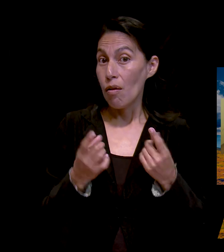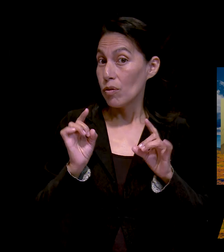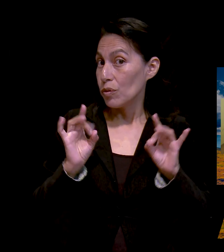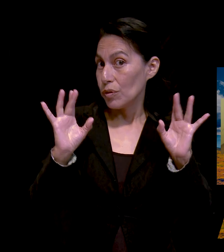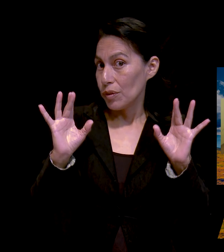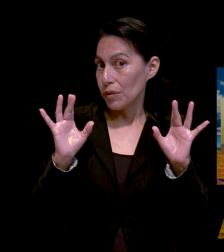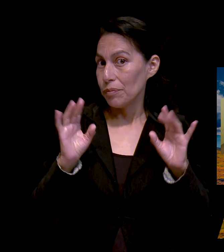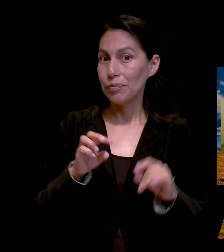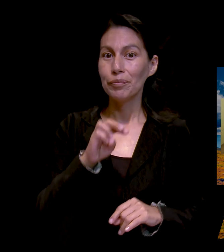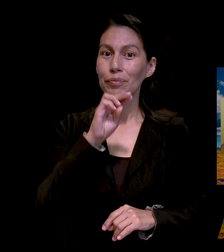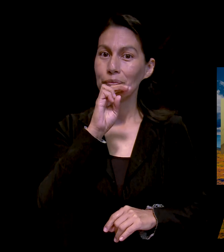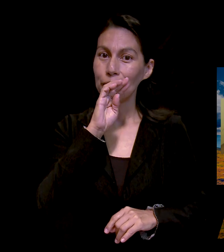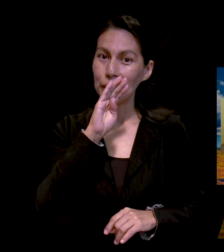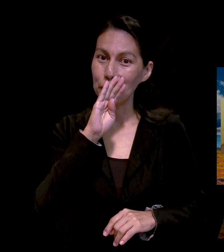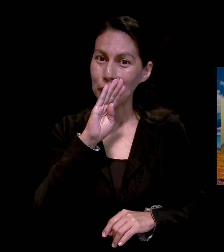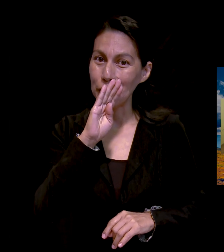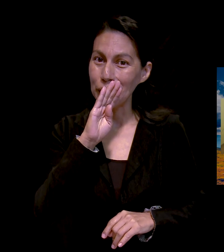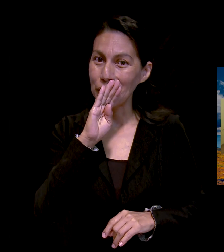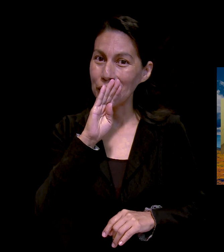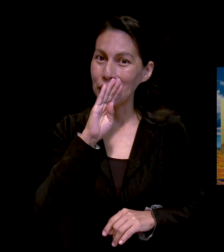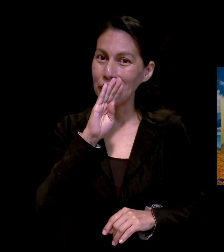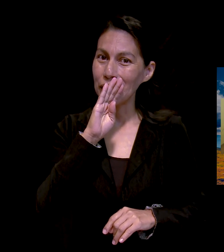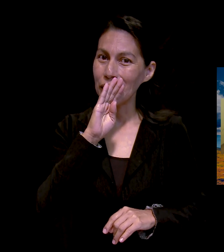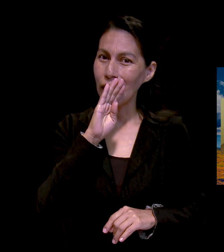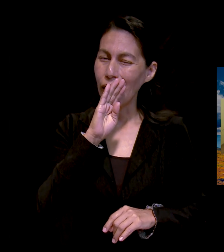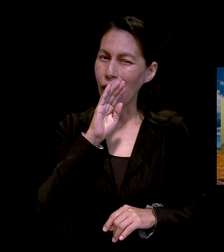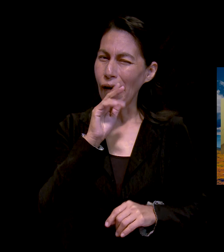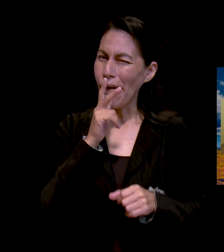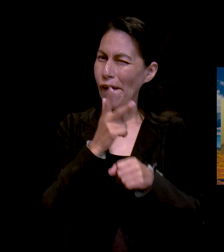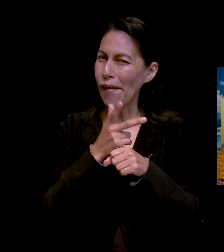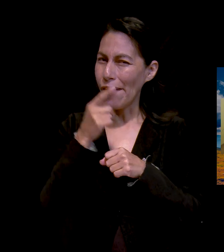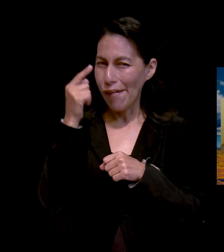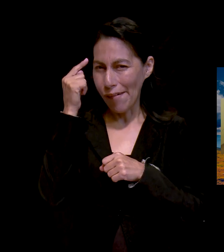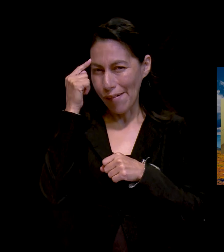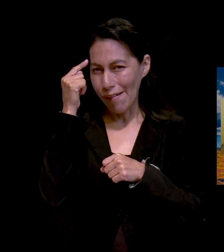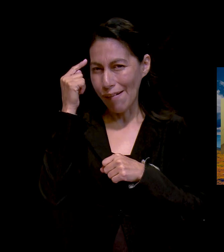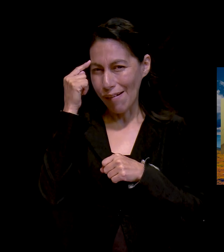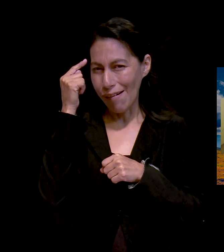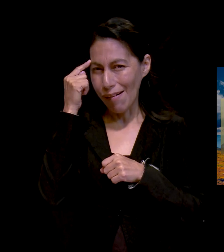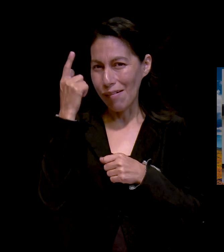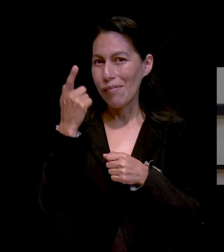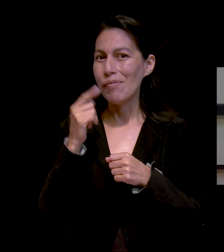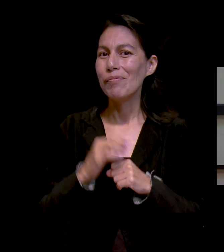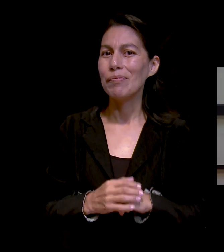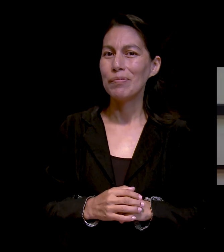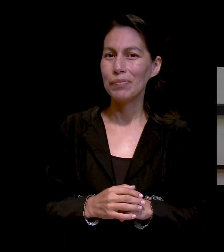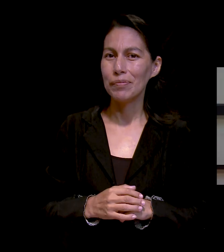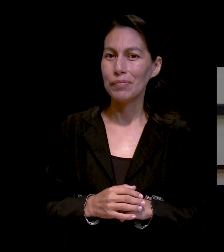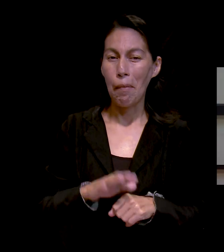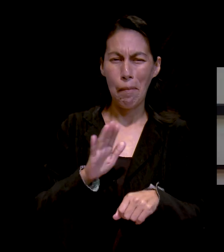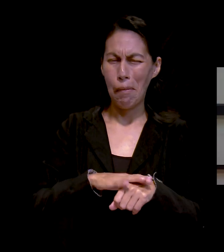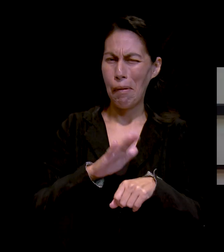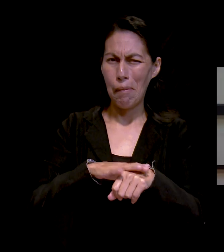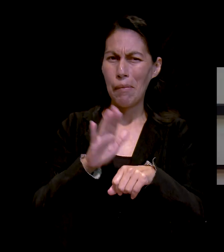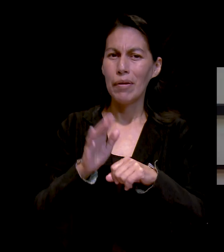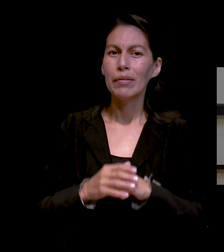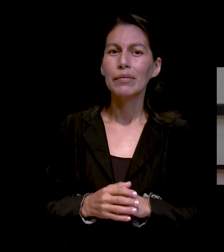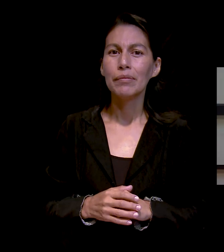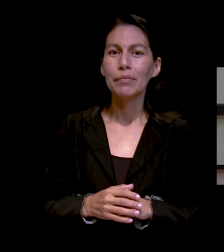mamá era muy astuta. Le decía yo, tú eres muy astuta, más que cualquier cosa.